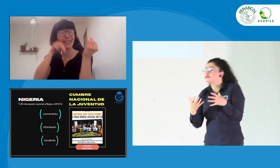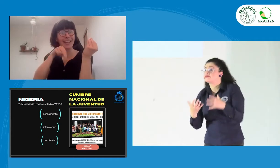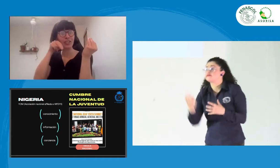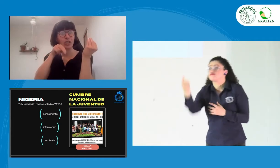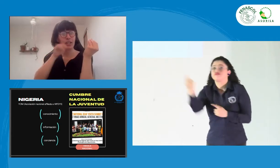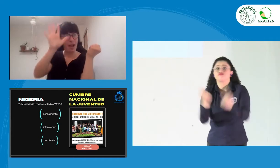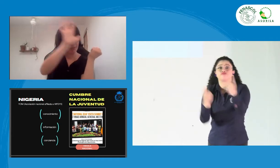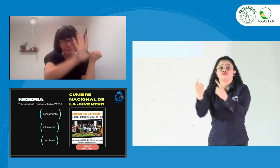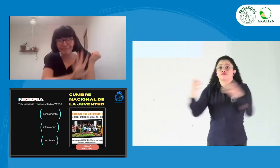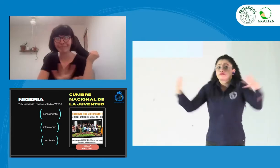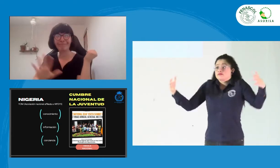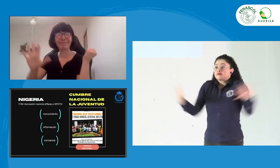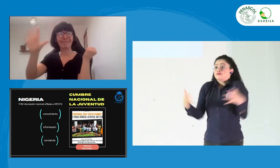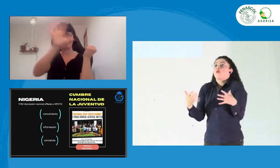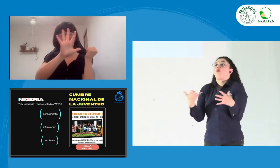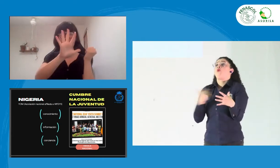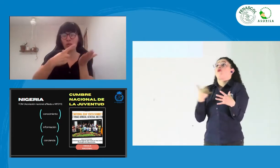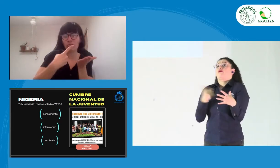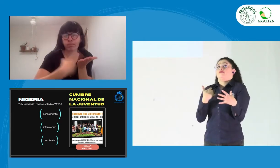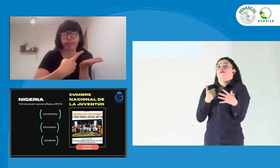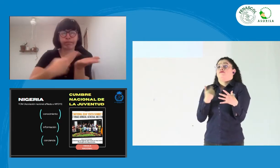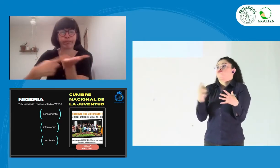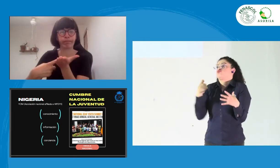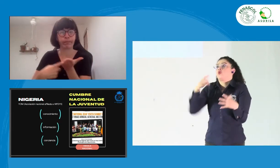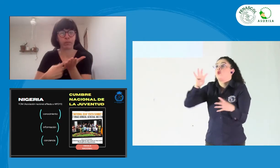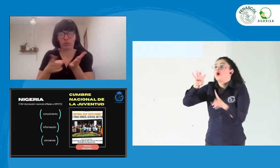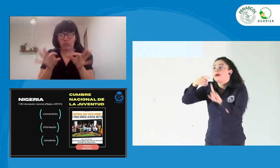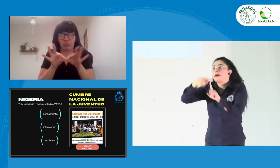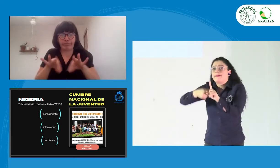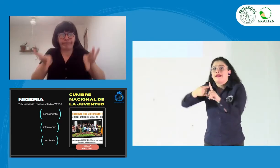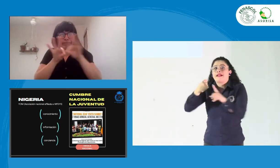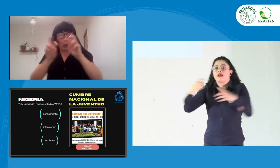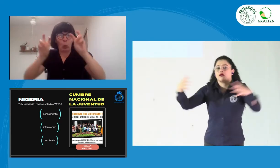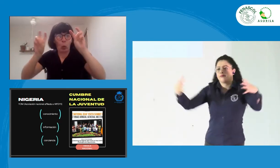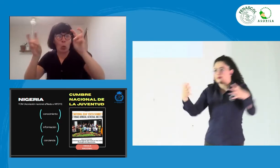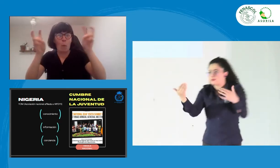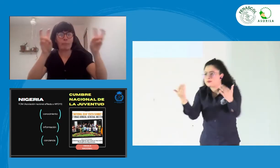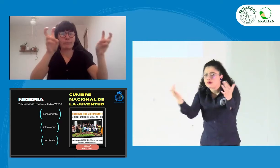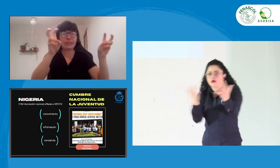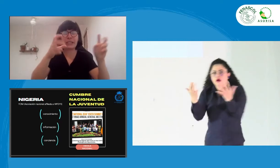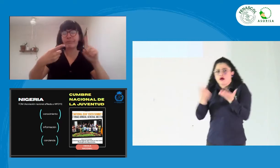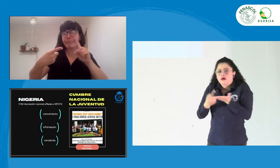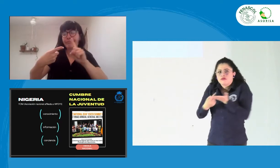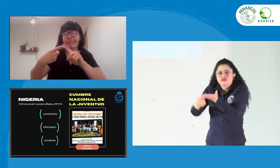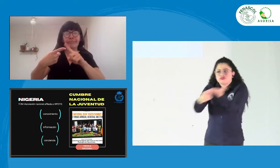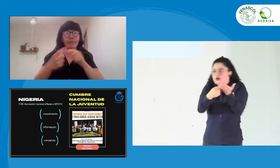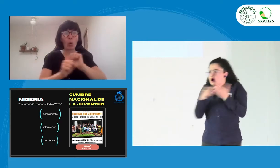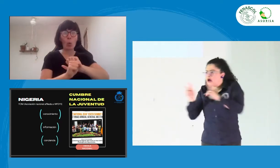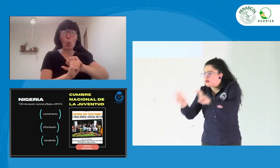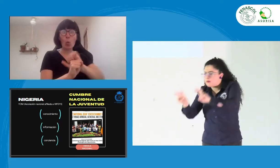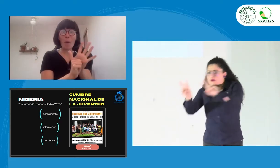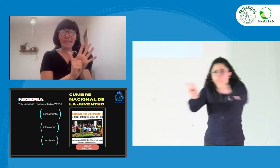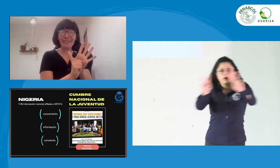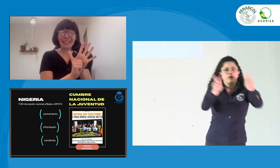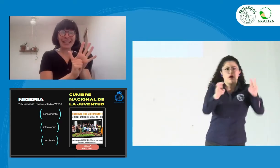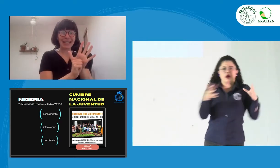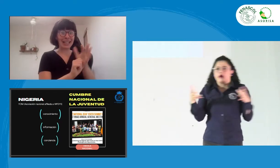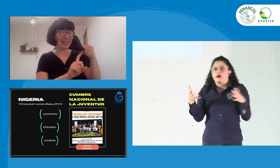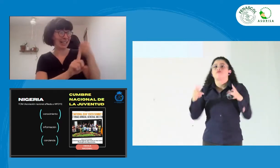nacional de la juventud allí en Nigeria. Y pues obviamente los temas que trataron fueron temas muy